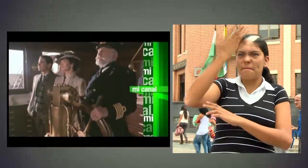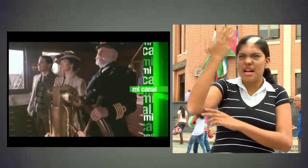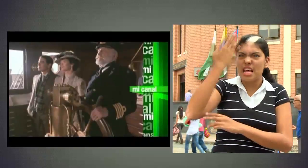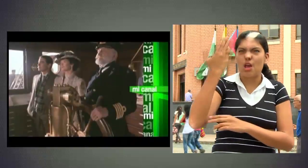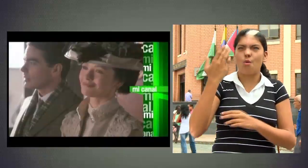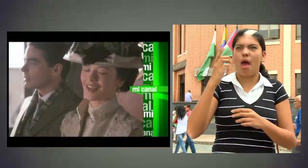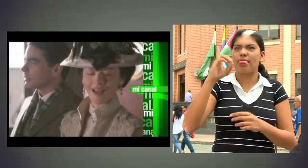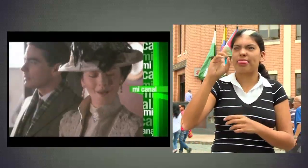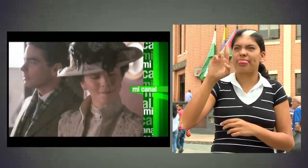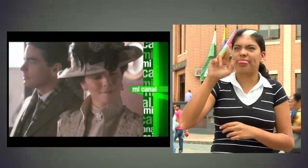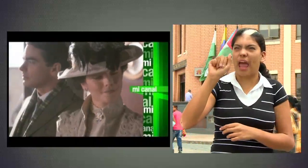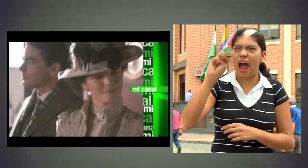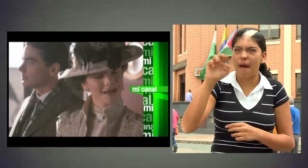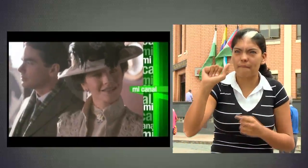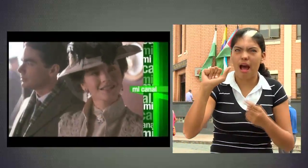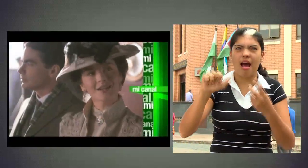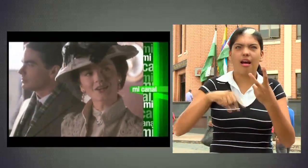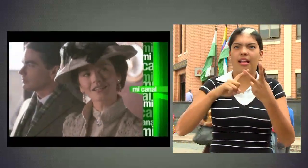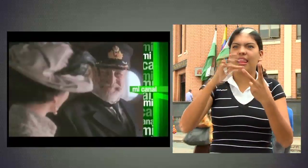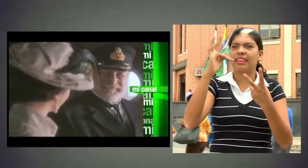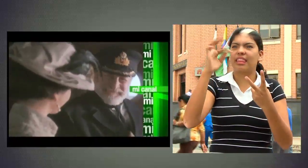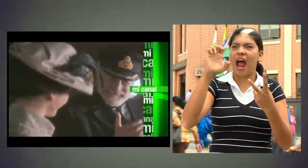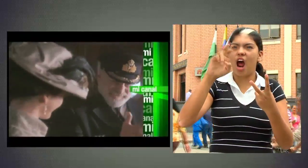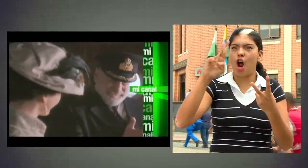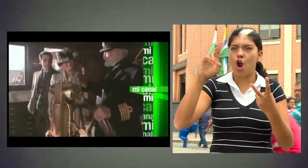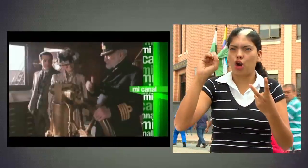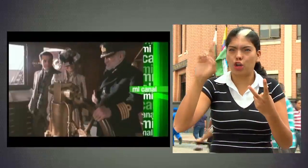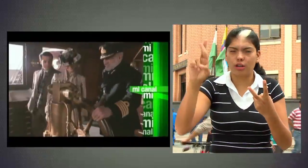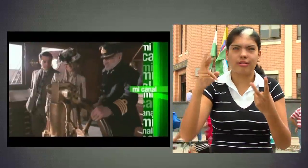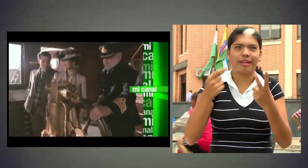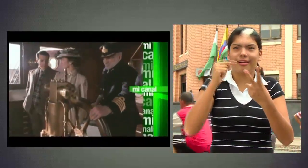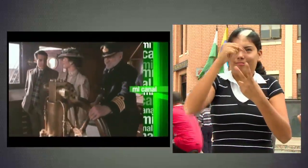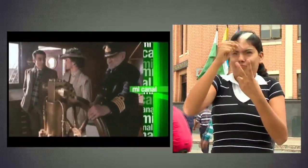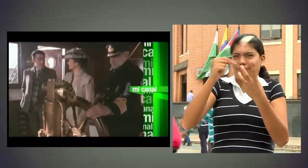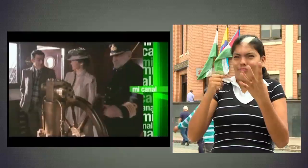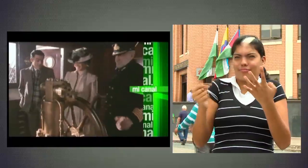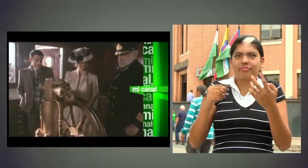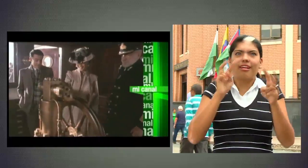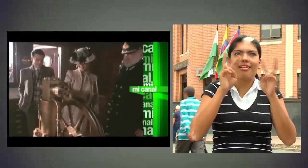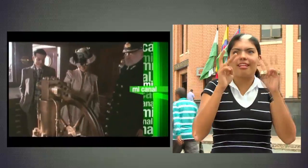películas de drama, de terror, diferentes modalidades.